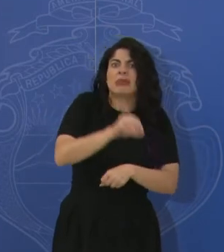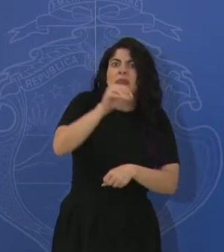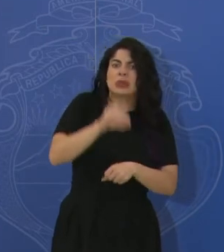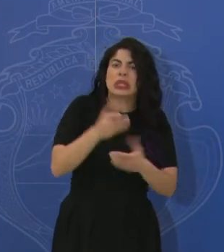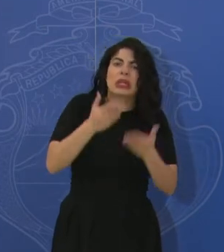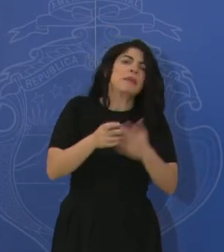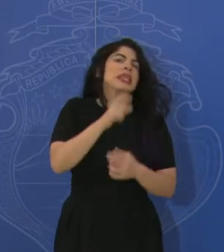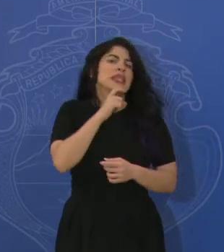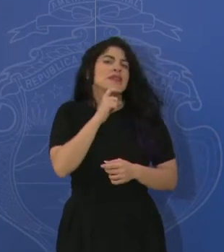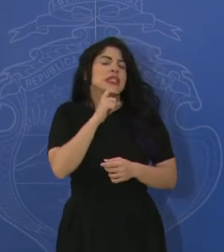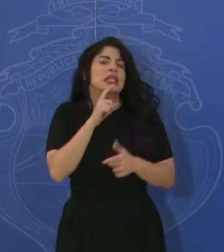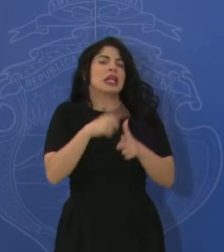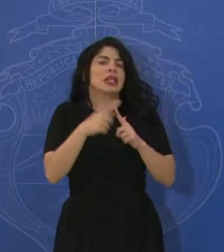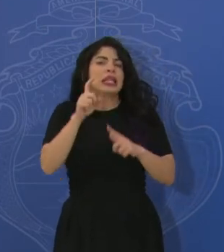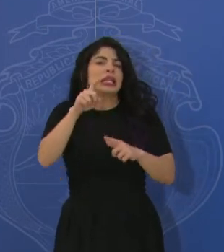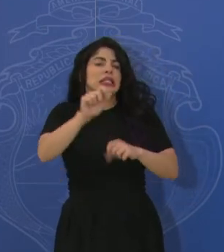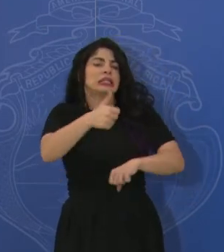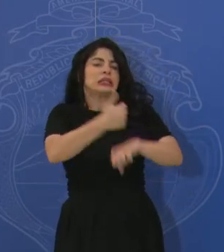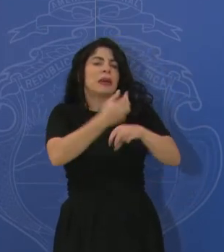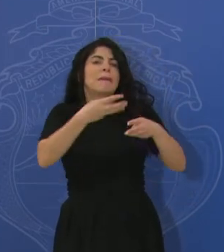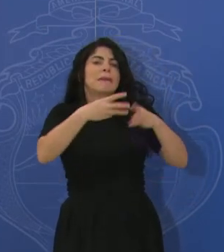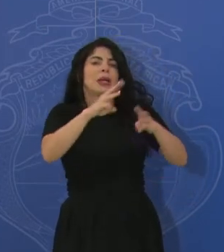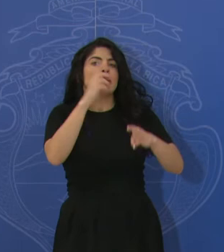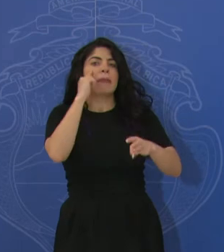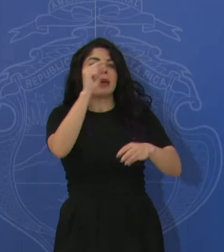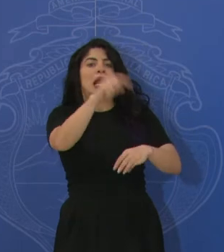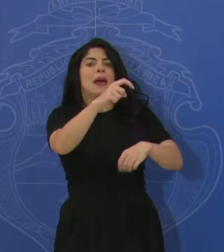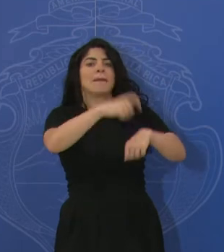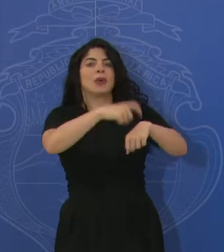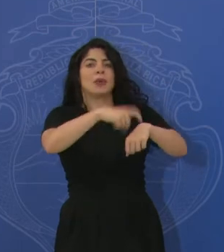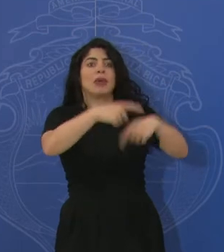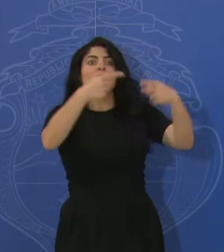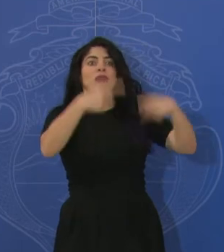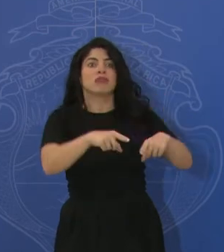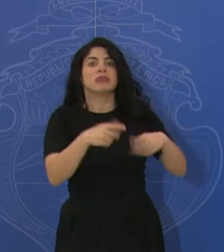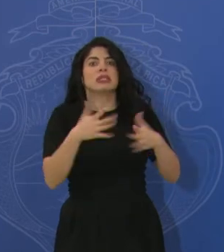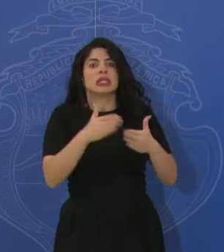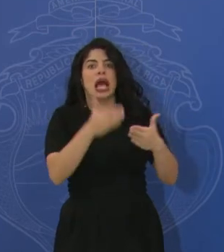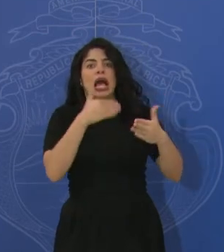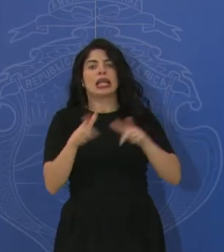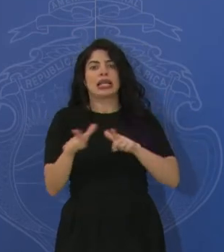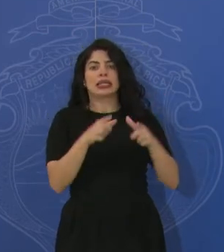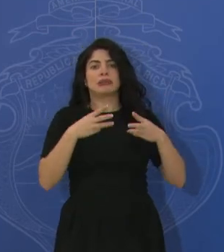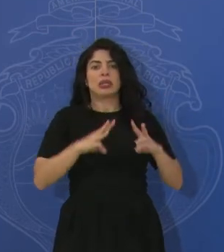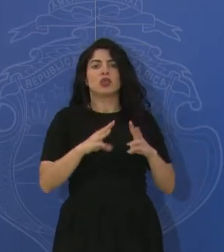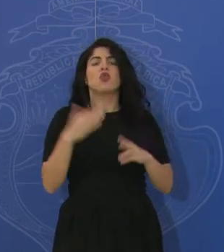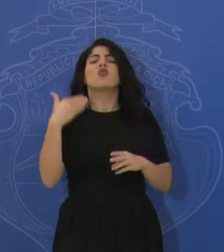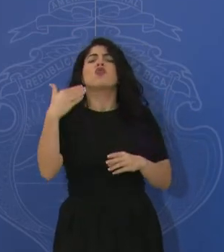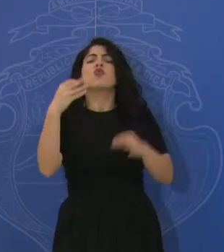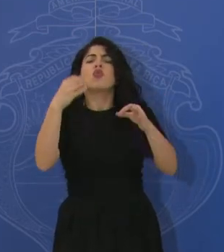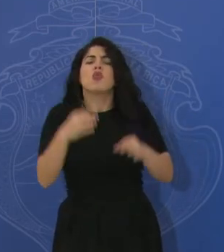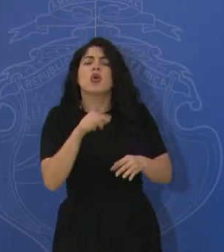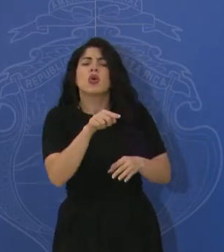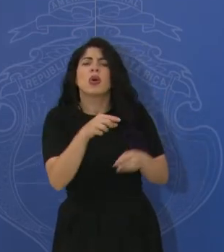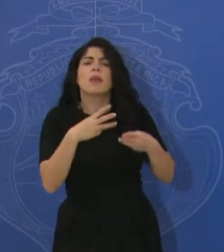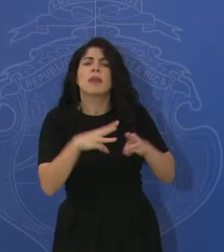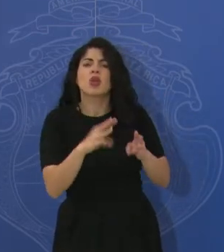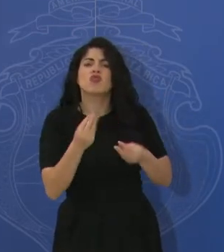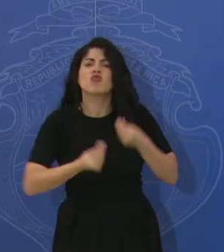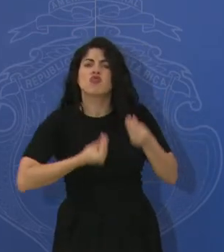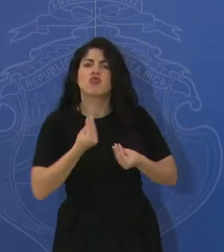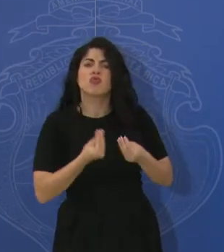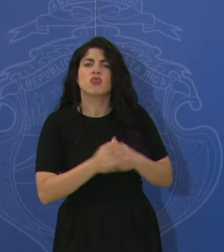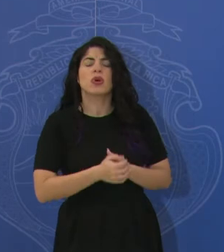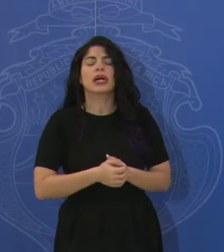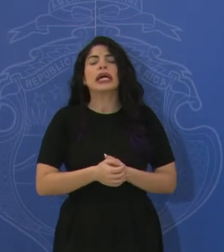ciertamente se va a necesitar un mecanismo para cuando ese momento llegue. Entonces, ¿cuándo van a definir cuál va a ser ese mecanismo? A ver, lo que